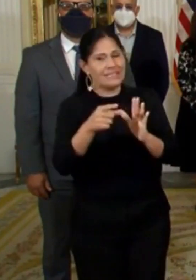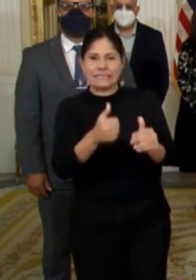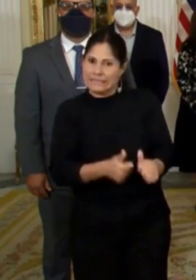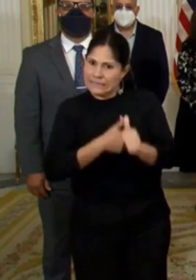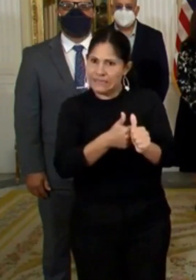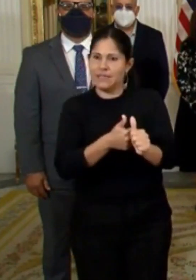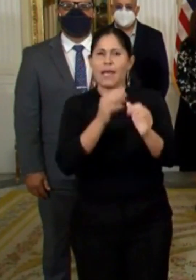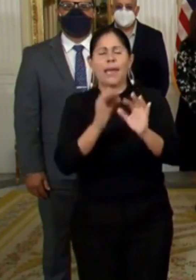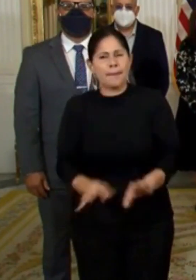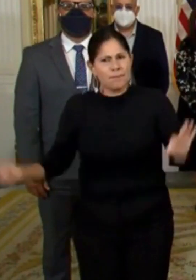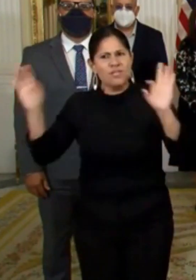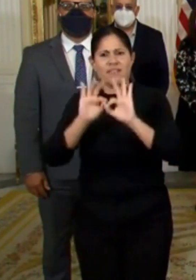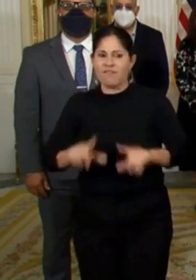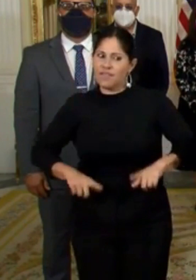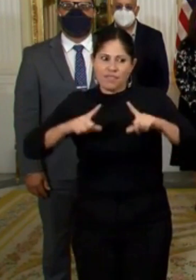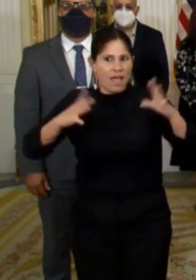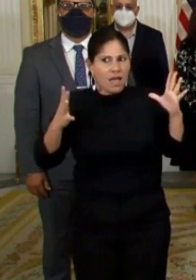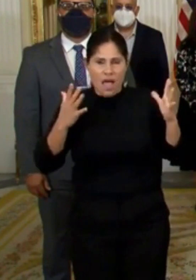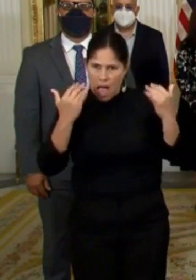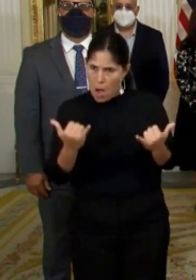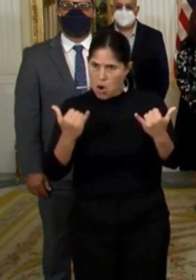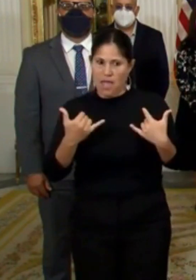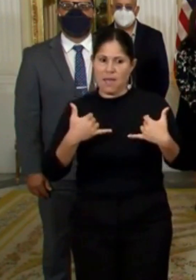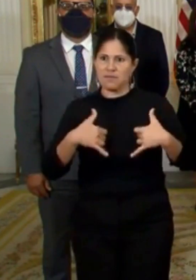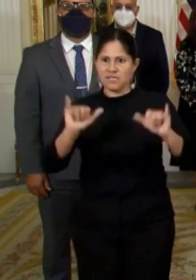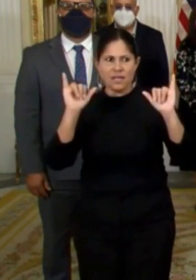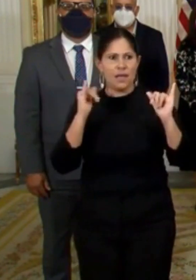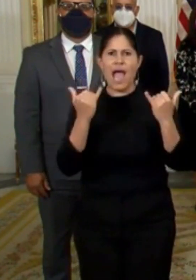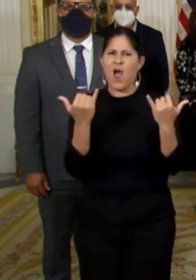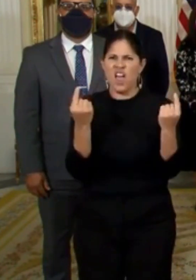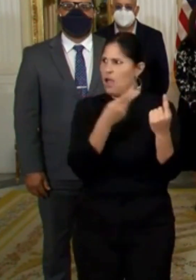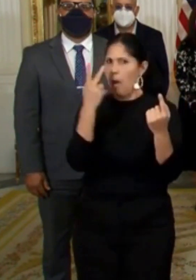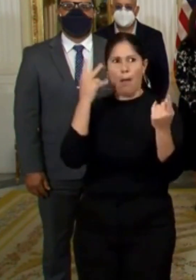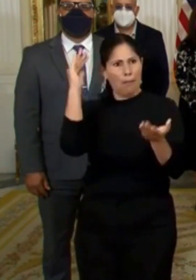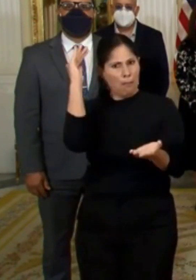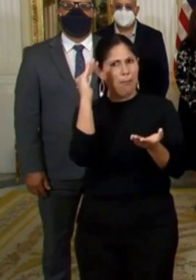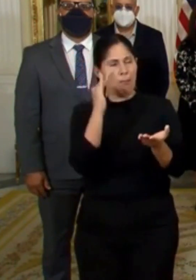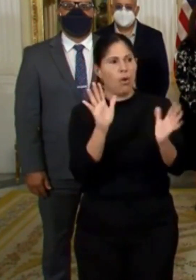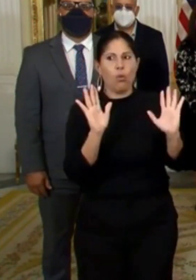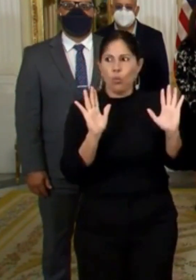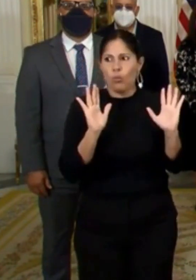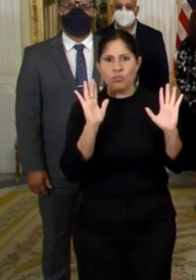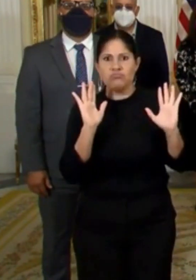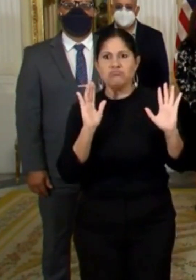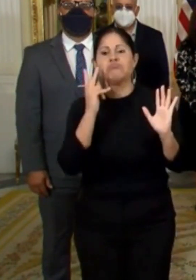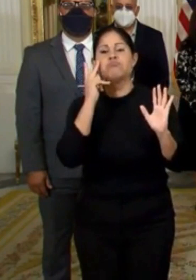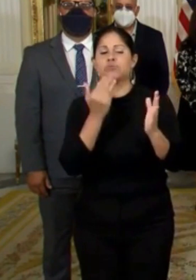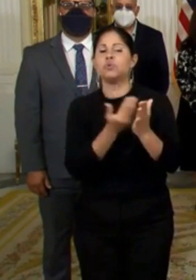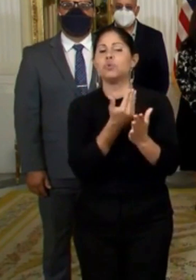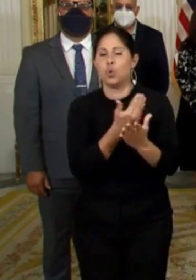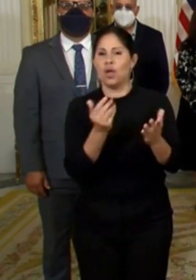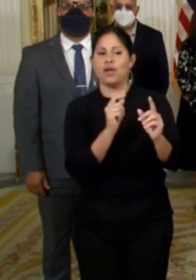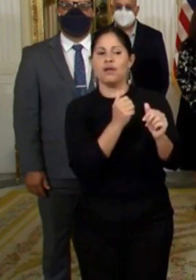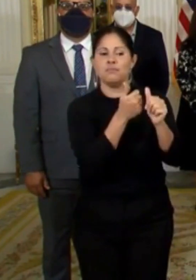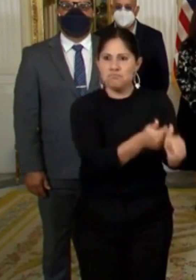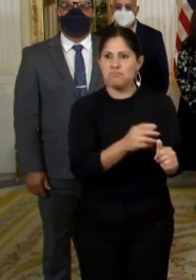en riesgo lo que hemos avanzado en estas semanas. El cumplimiento de las directrices y esta orden ejecutiva es